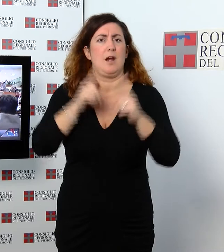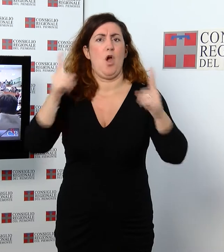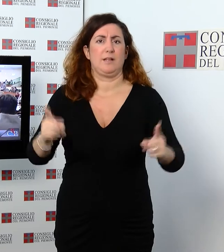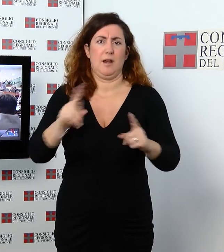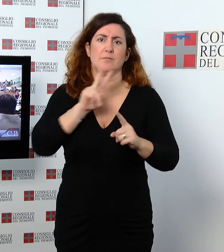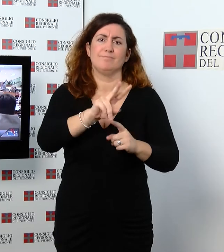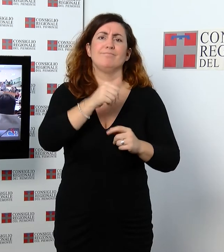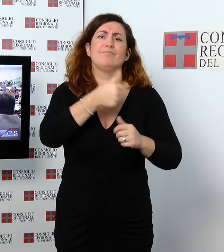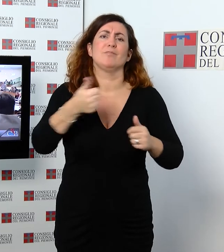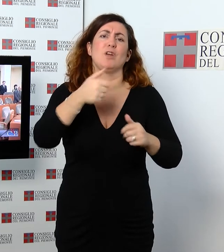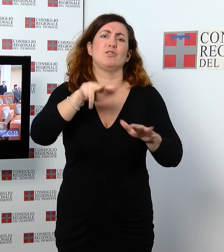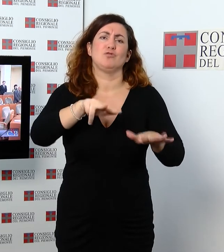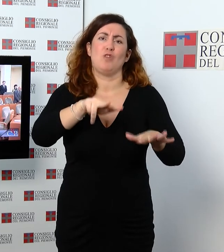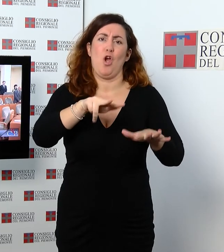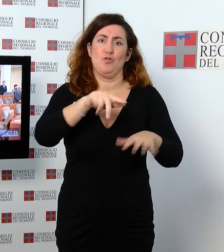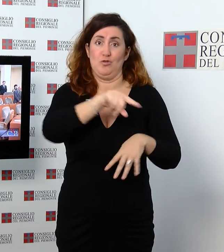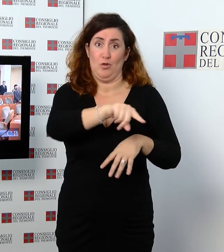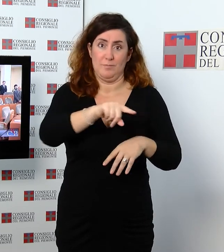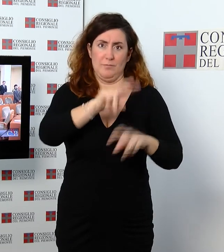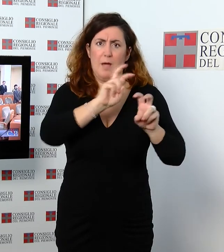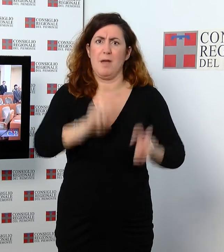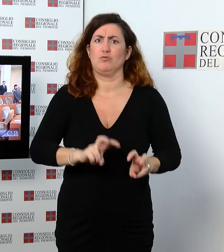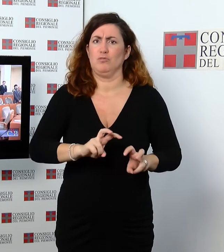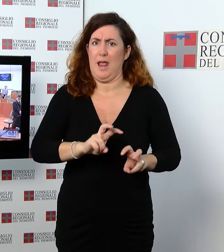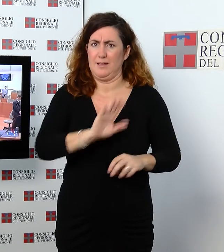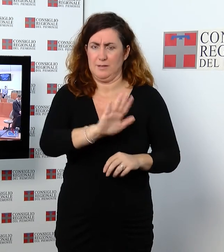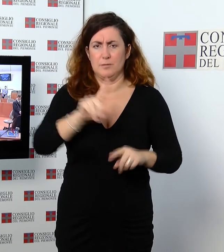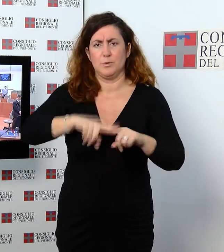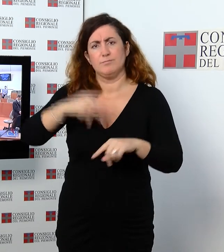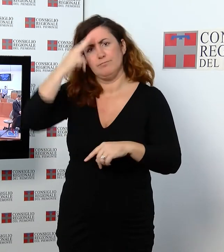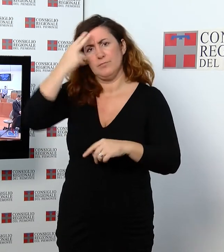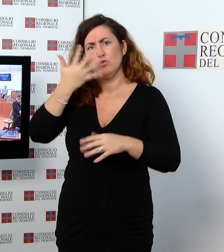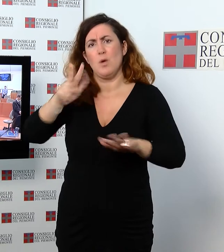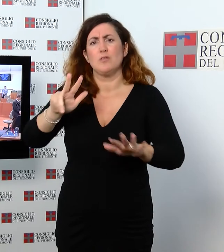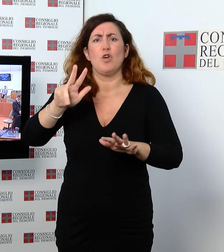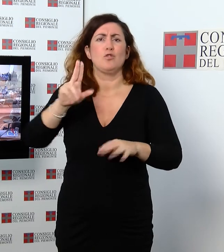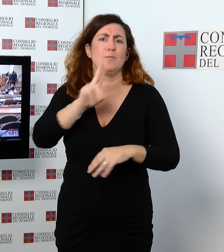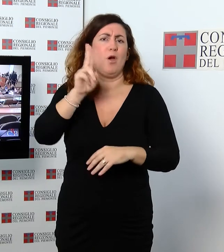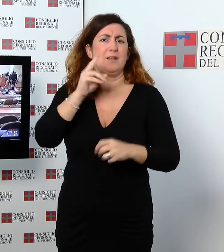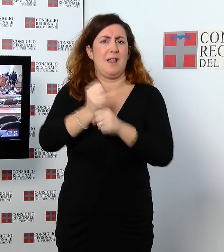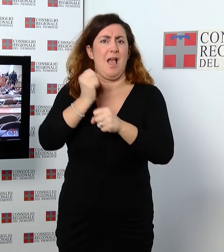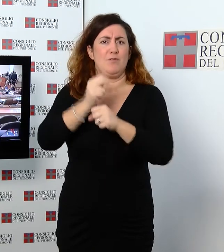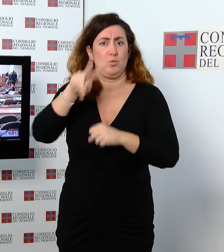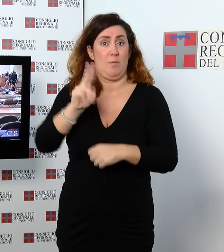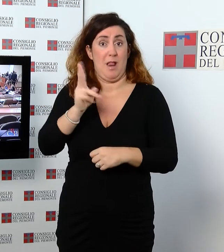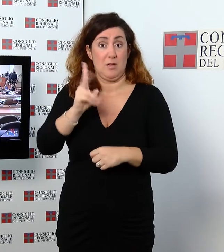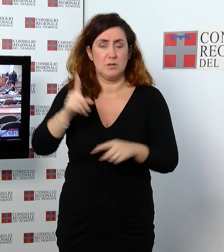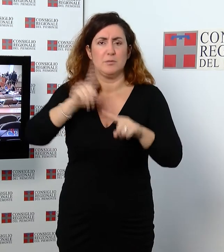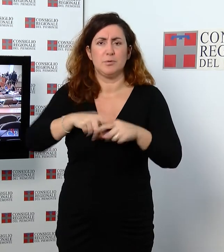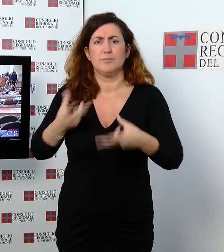sanitarie 118, ha commemorato le 58 vittime sul lavoro del 2012 e ha ripreso la discussione sulla razionalizzazione